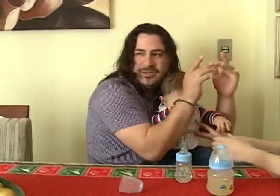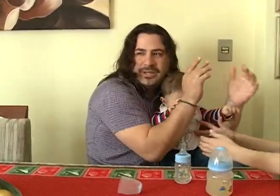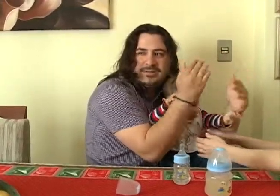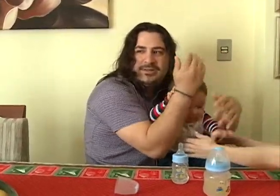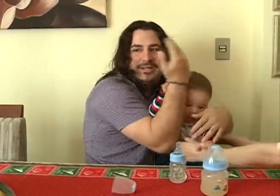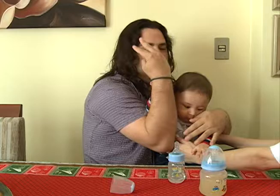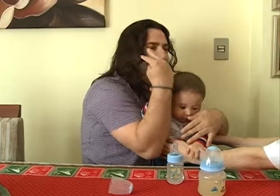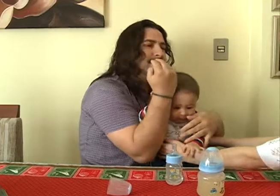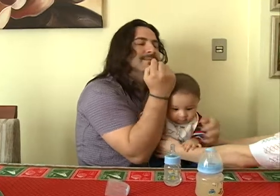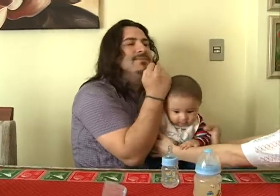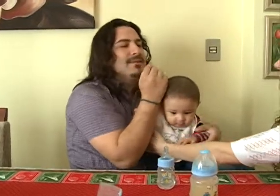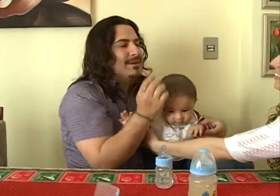contato com ali, né?